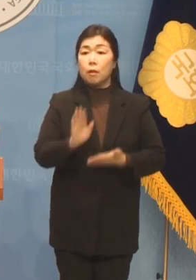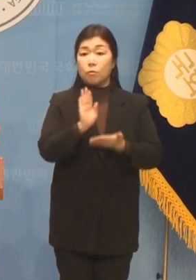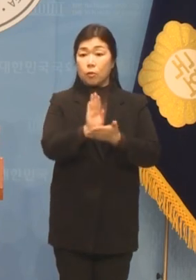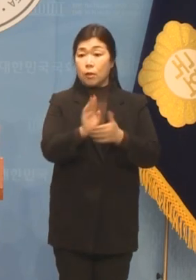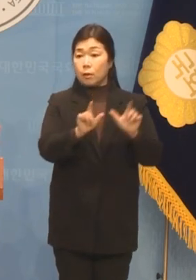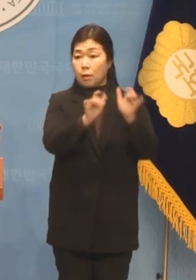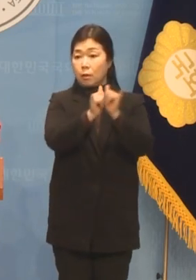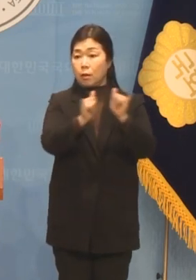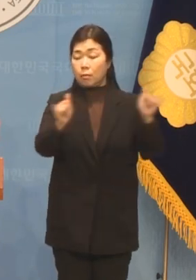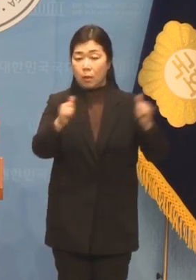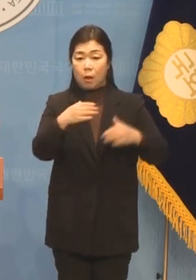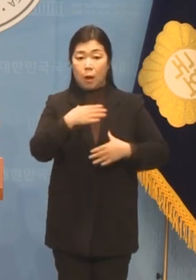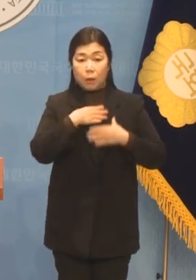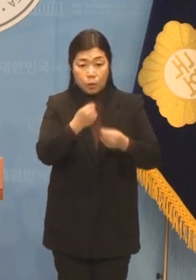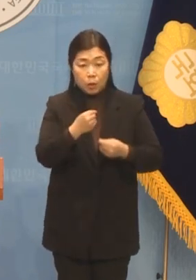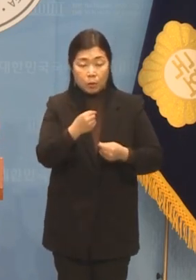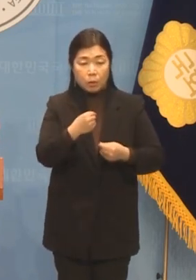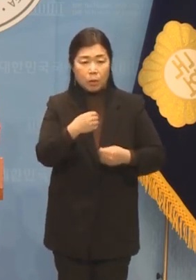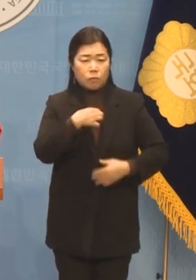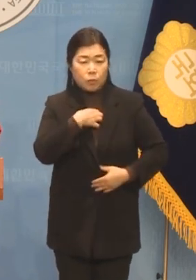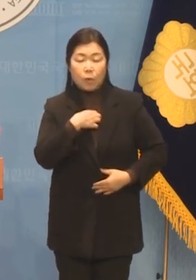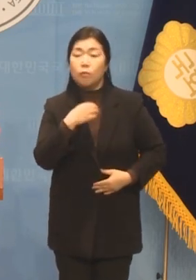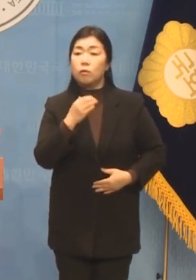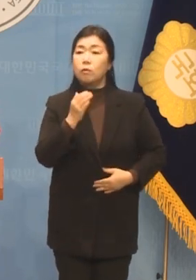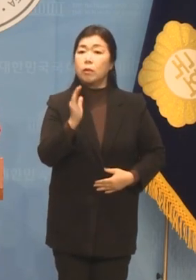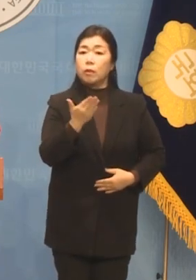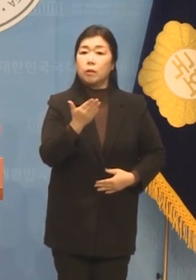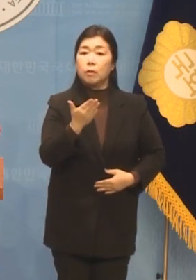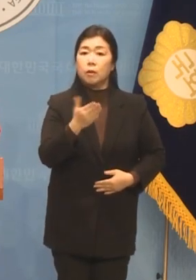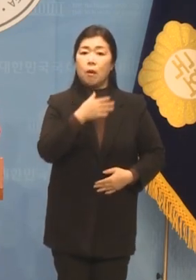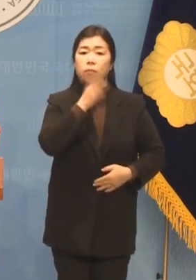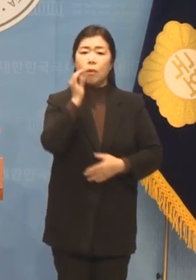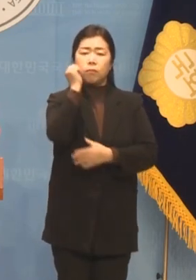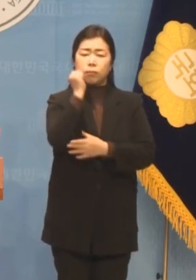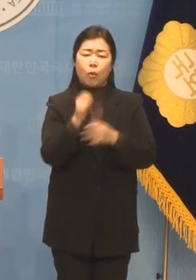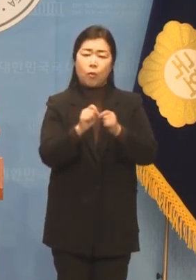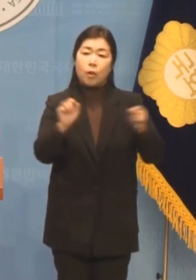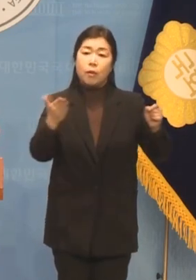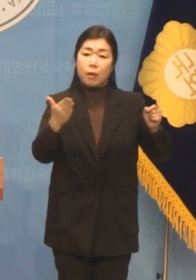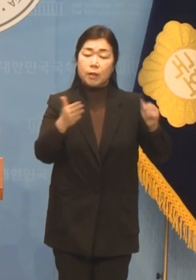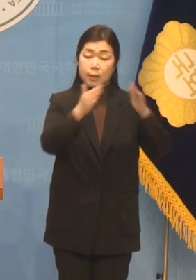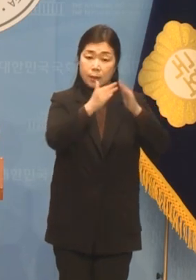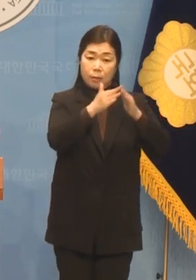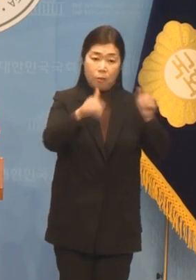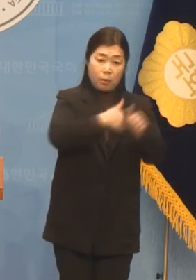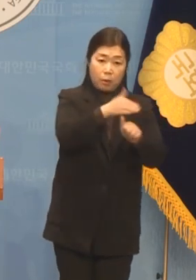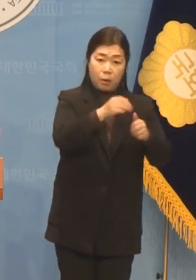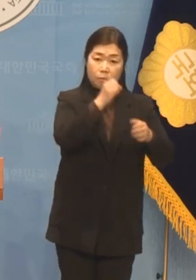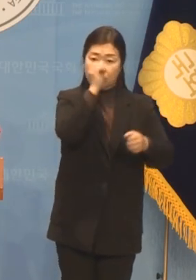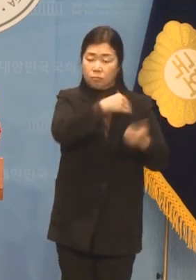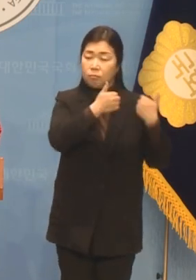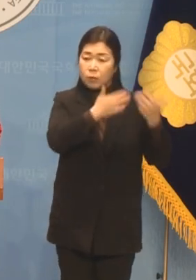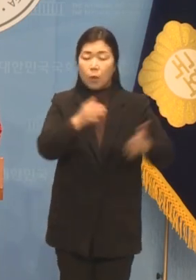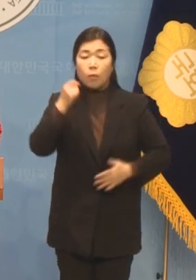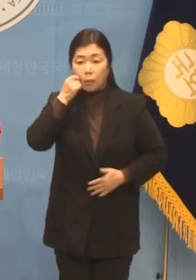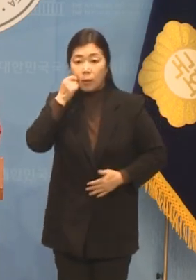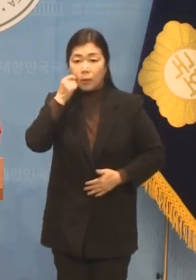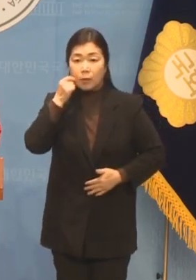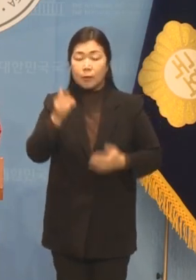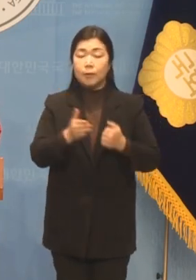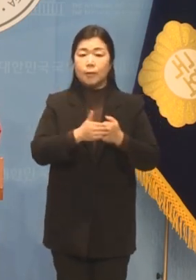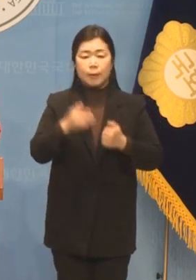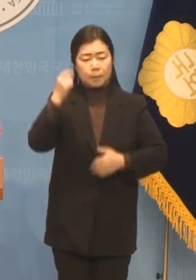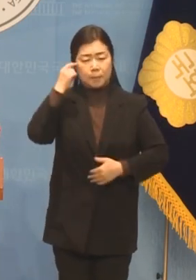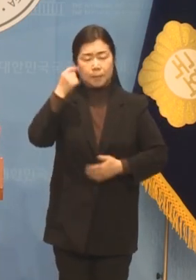안전을 위협하는 노후된 주거 환경을 그냥 두고 볼 수만은 없었습니다 그래서